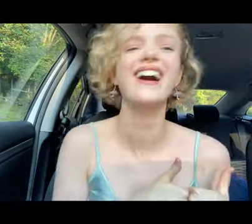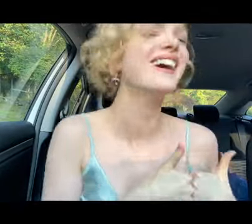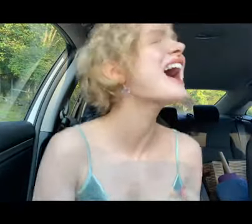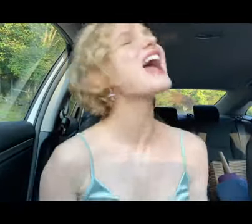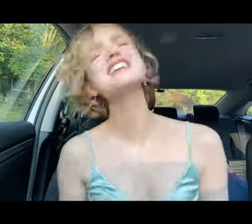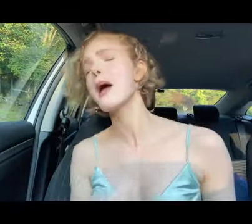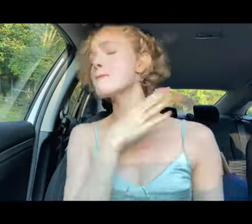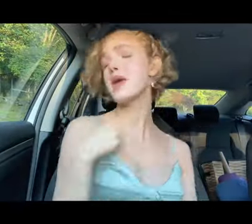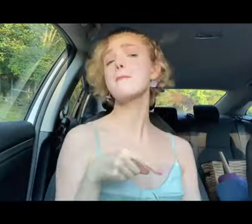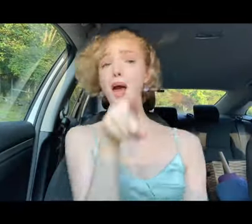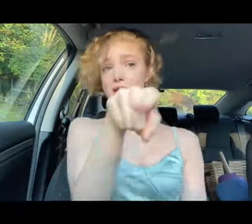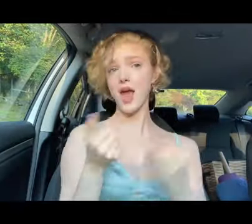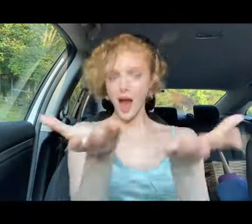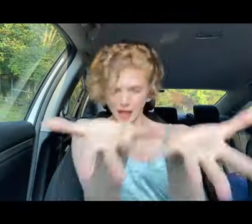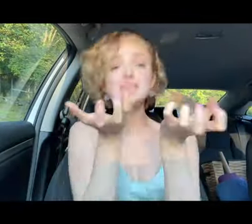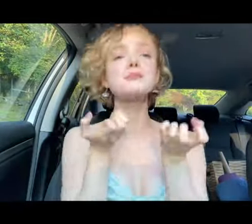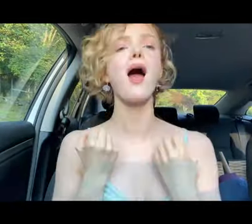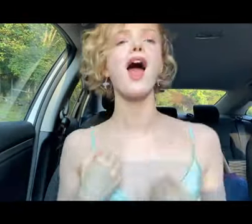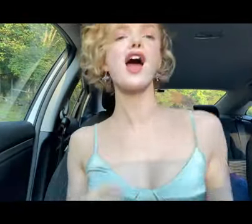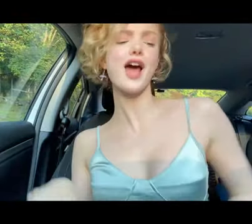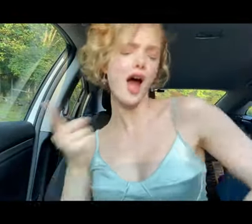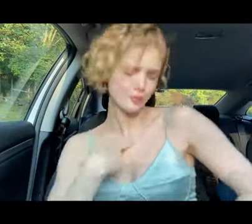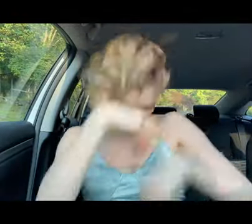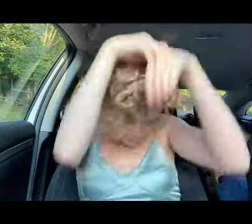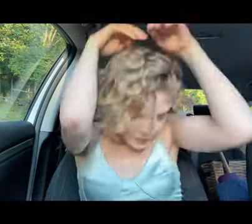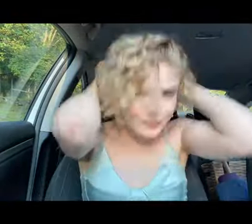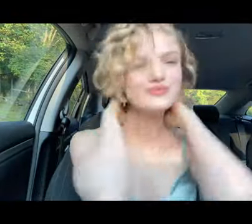Y a mí me quieres para mí